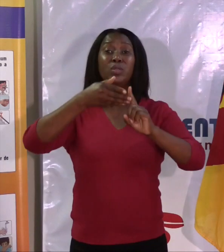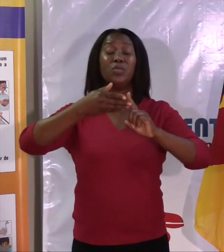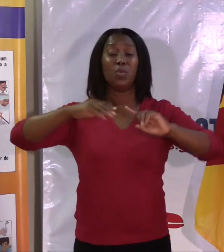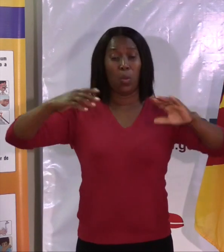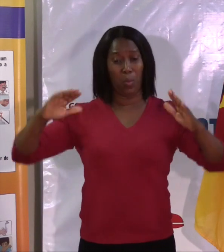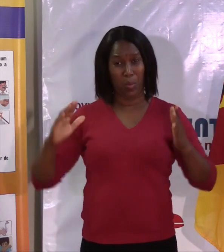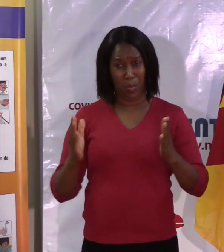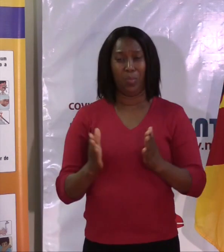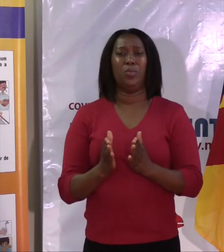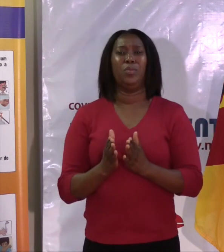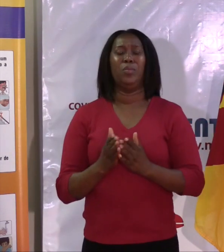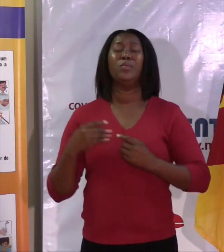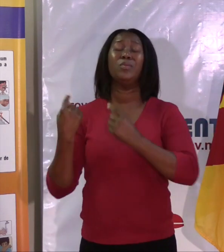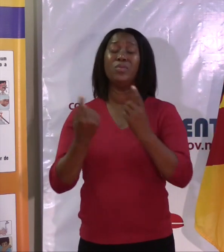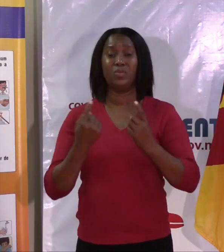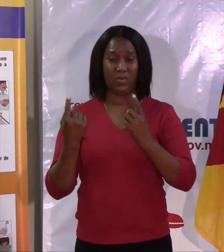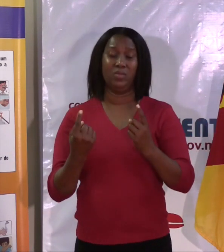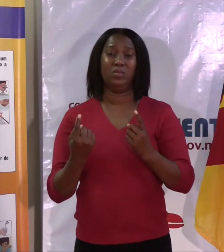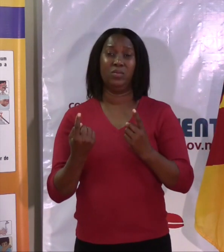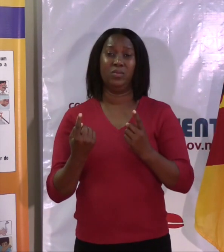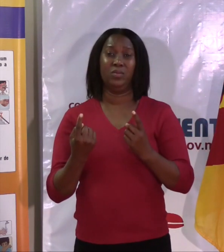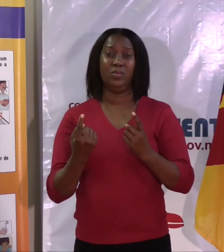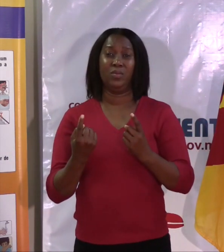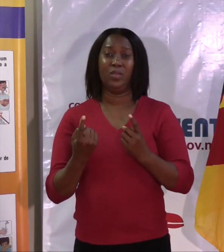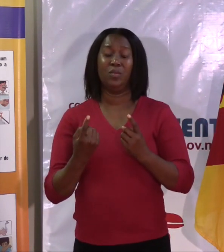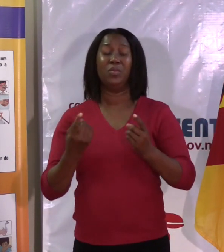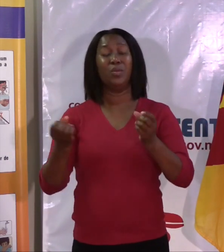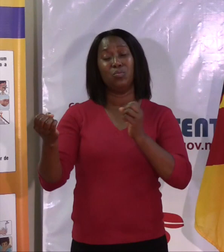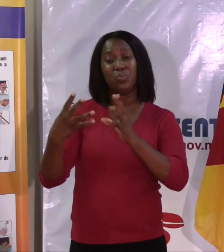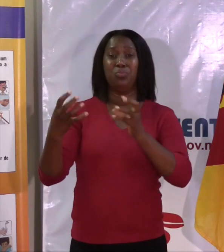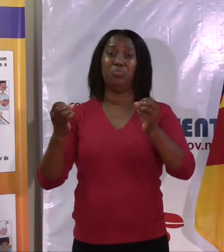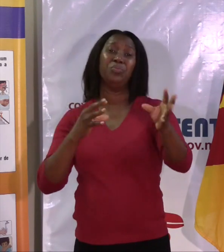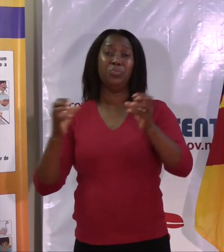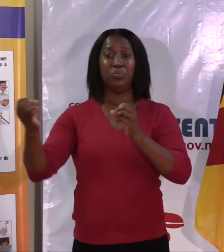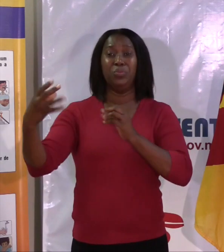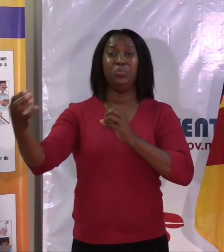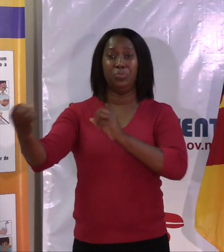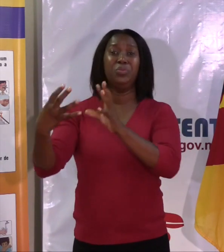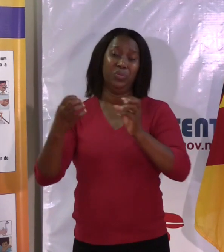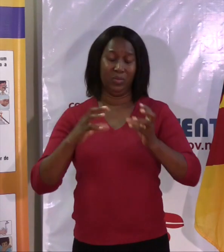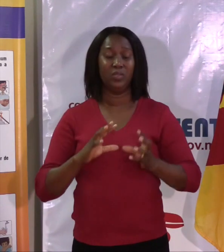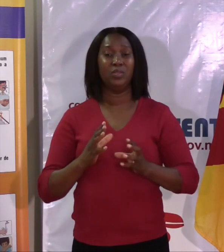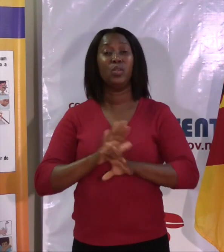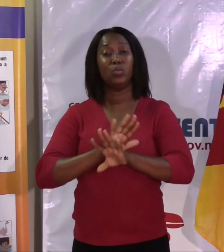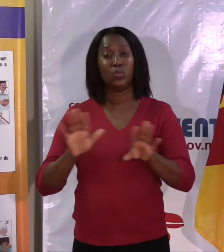máximo, ao máximo, ao máximo, o risco de transmissão. Só assim é que conseguiremos